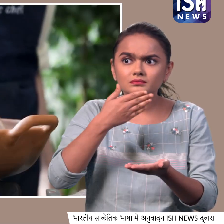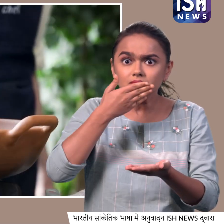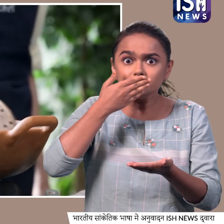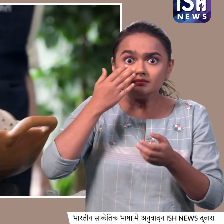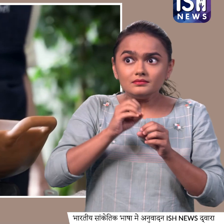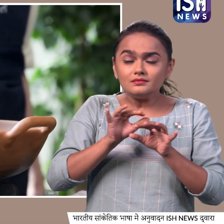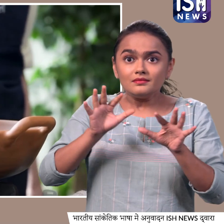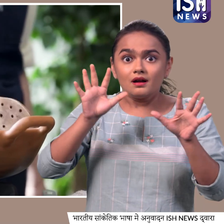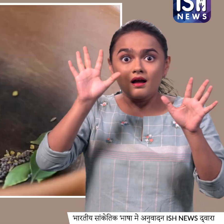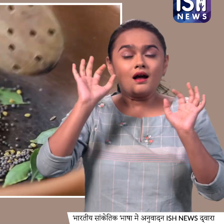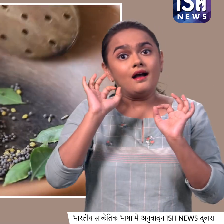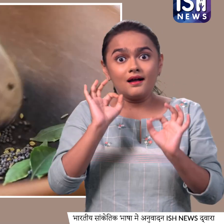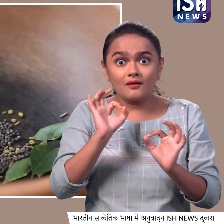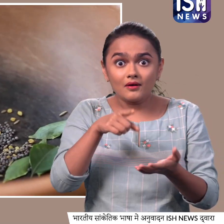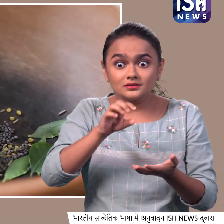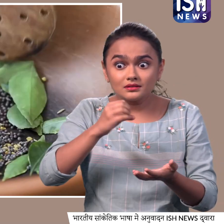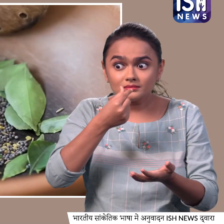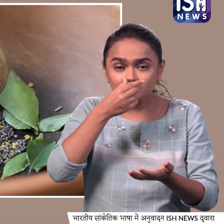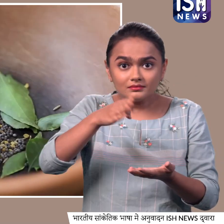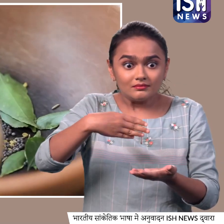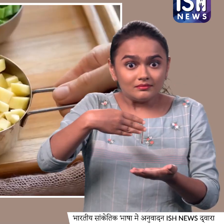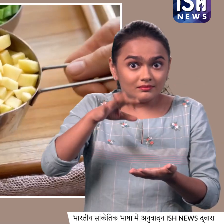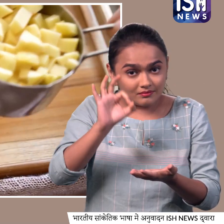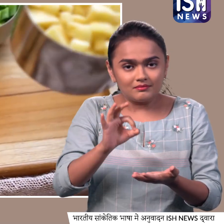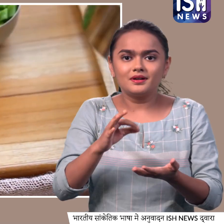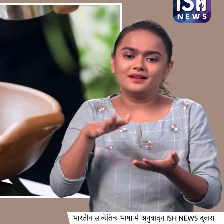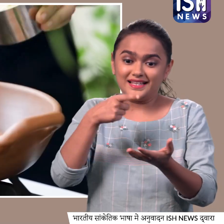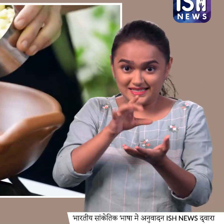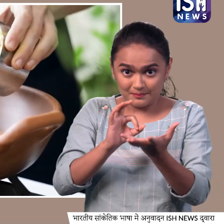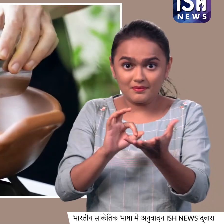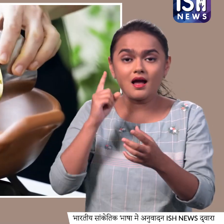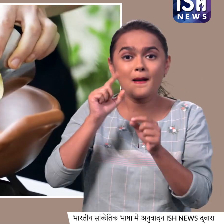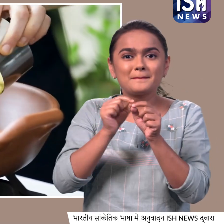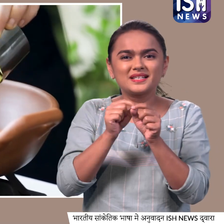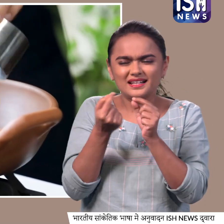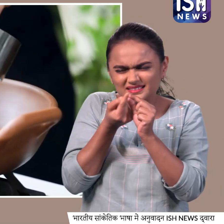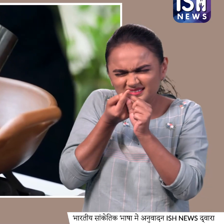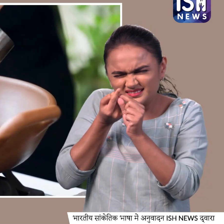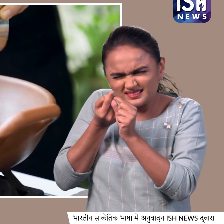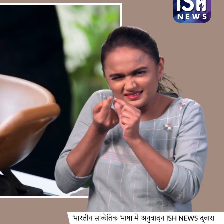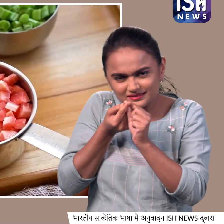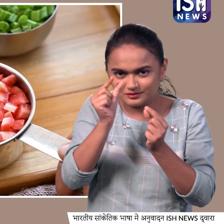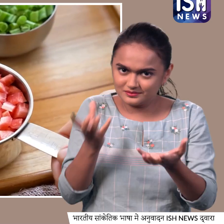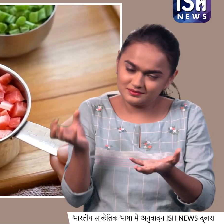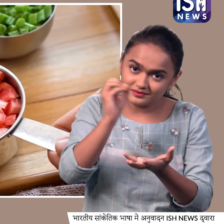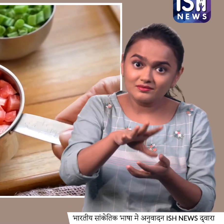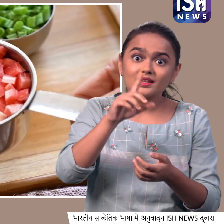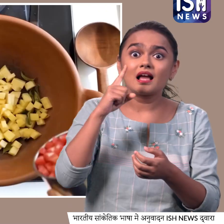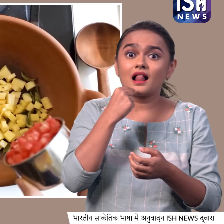महगने लगेगी जब ये भून जाएं तो हांडी में डाले 1 कप आलू, छोटा-छोटा कटा हुआ, 1 कप गाजर छोटी